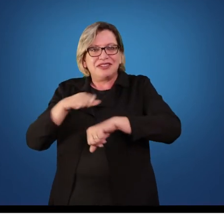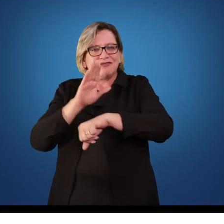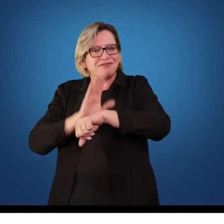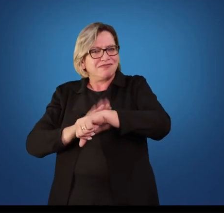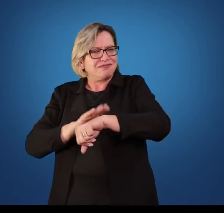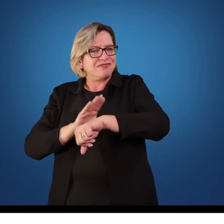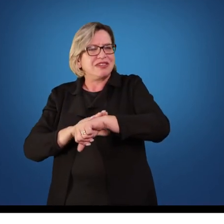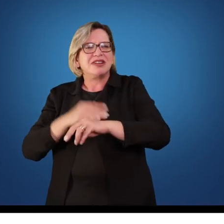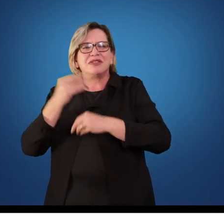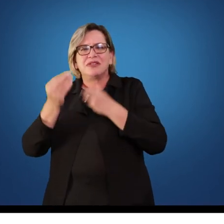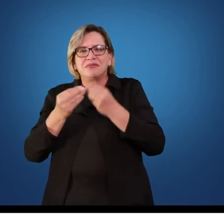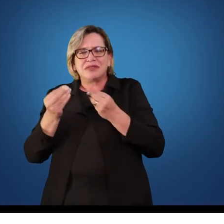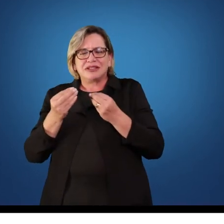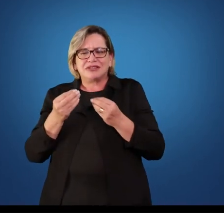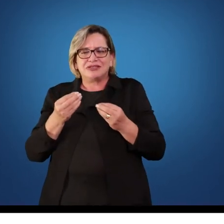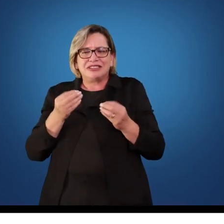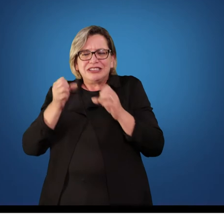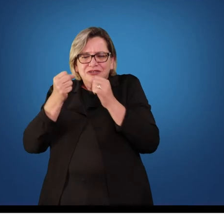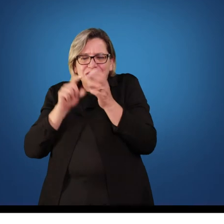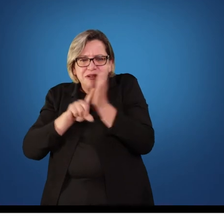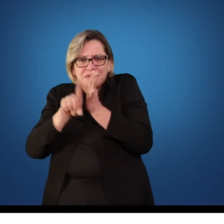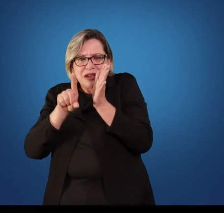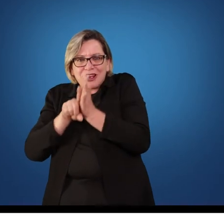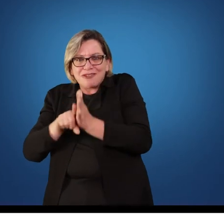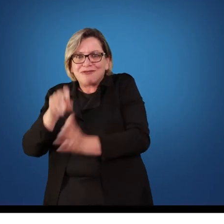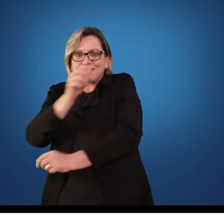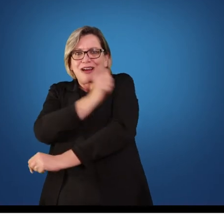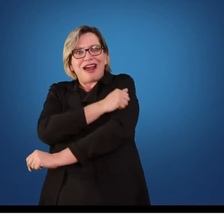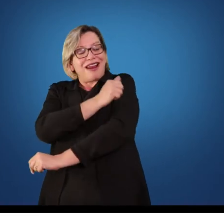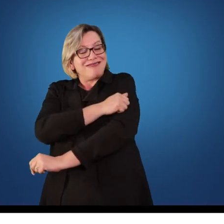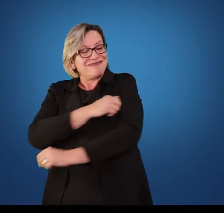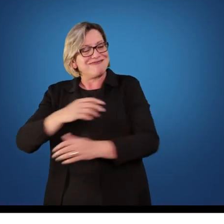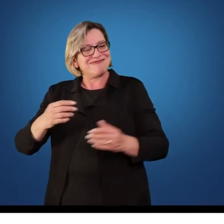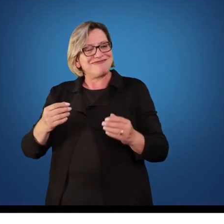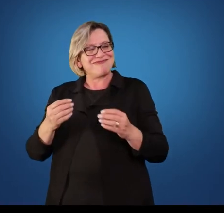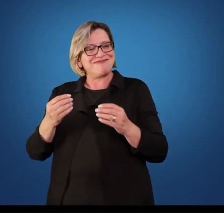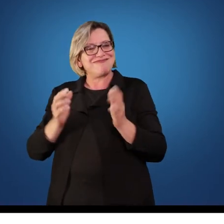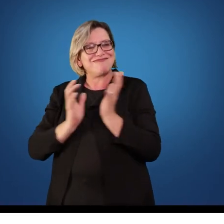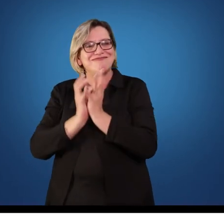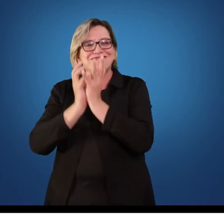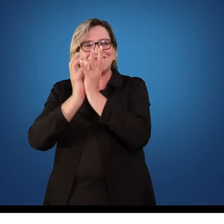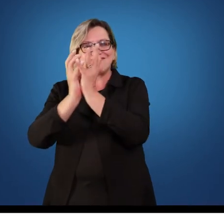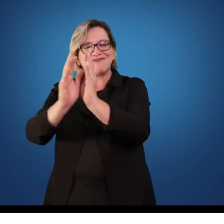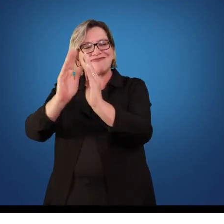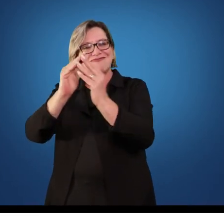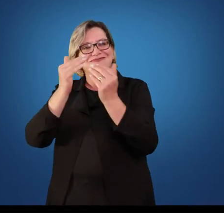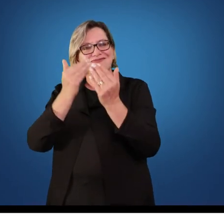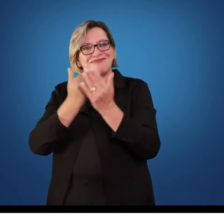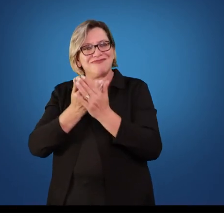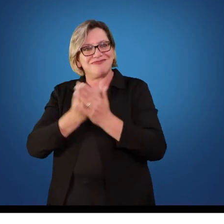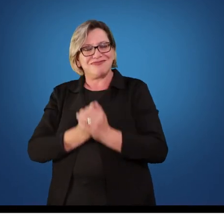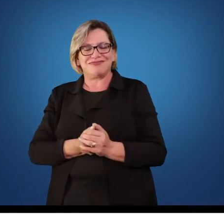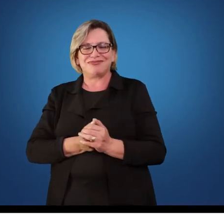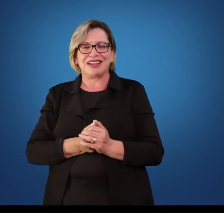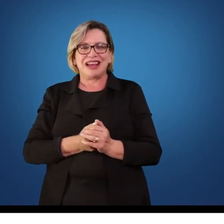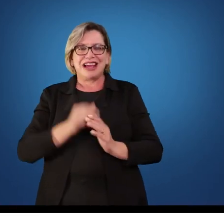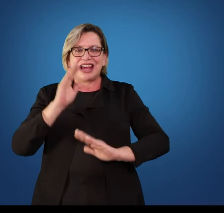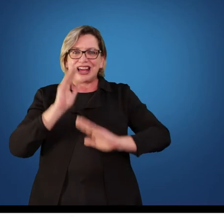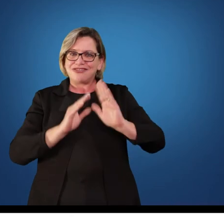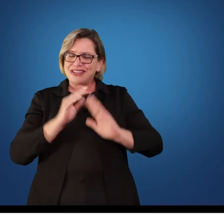presente na sua aula que se sinta importante. Porque infelizmente muitas vezes a gente fala assim, olha, fulano lá tem doutorado, sabe tudo da área,